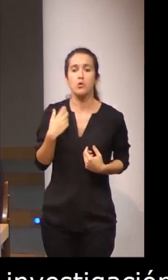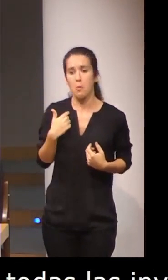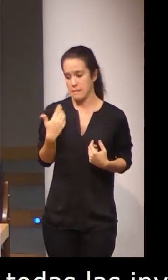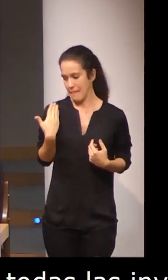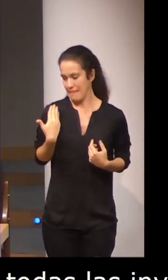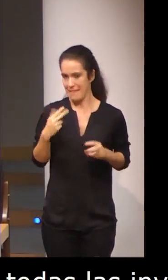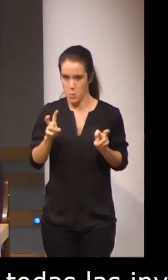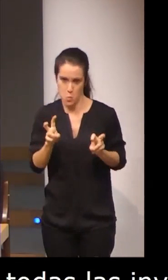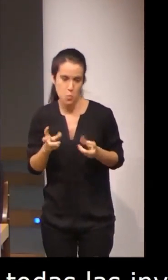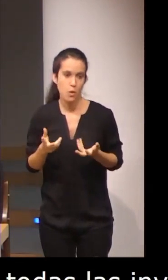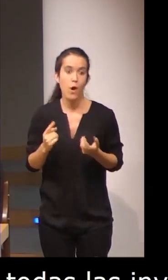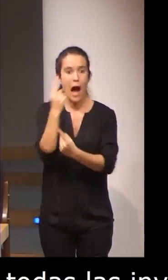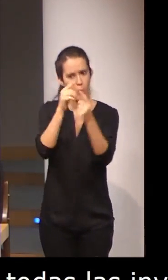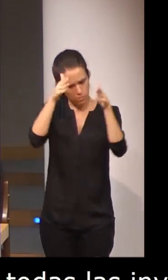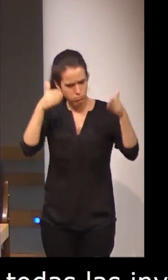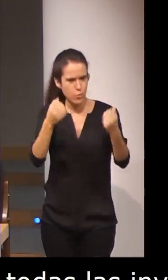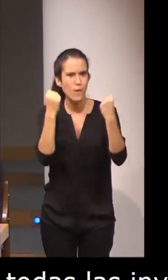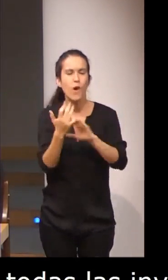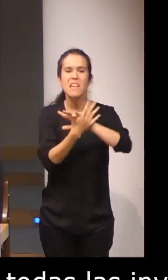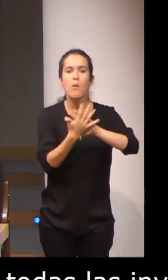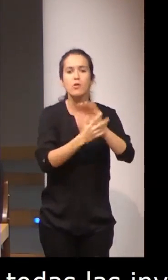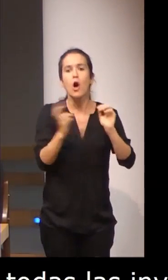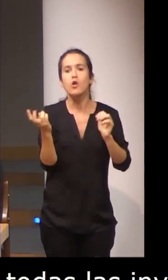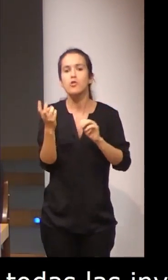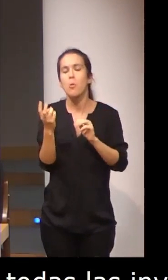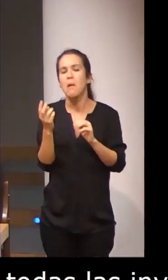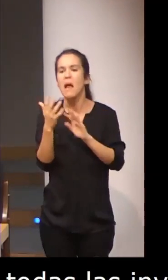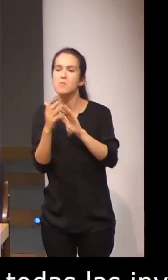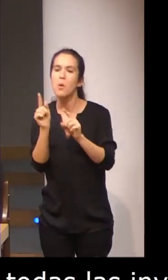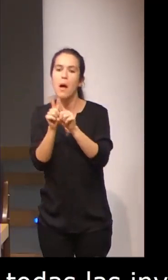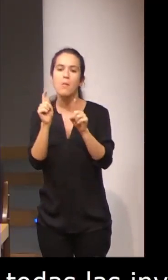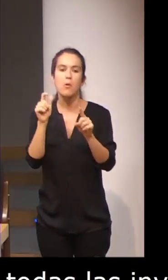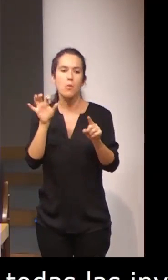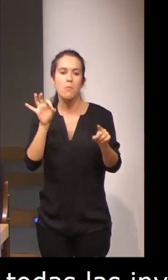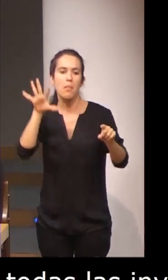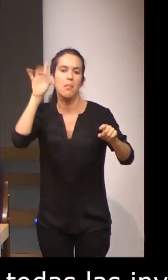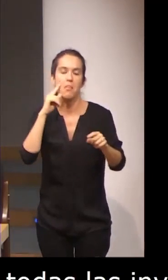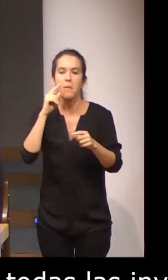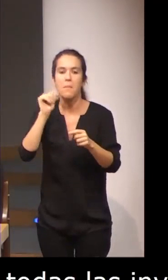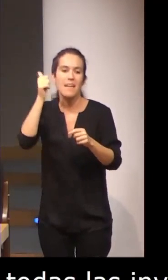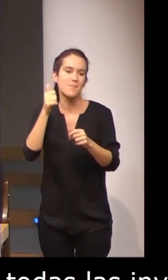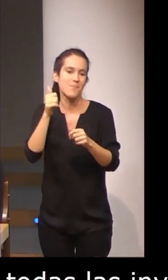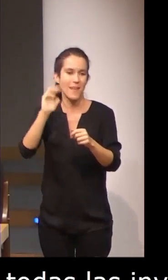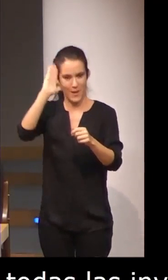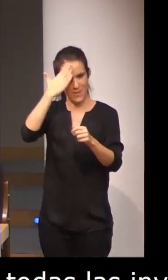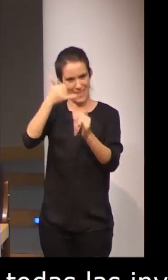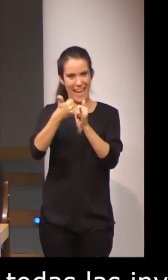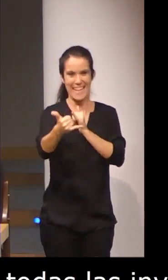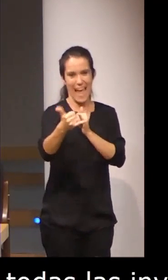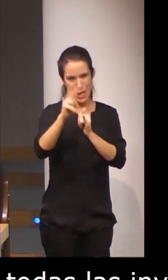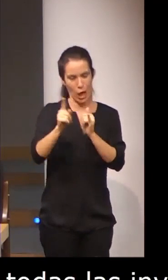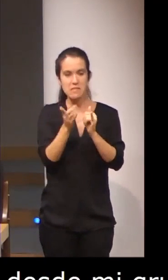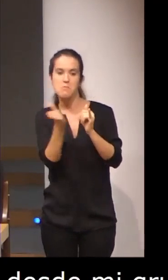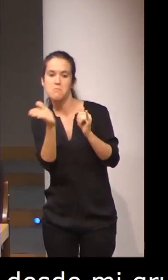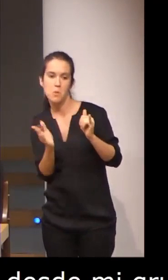algunas muy centradas en la lengua de signos y otras que abordan la lengua de signos de una forma más secundaria. La